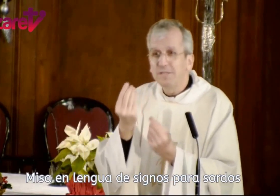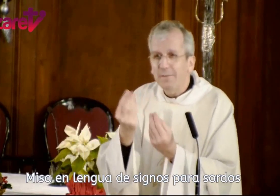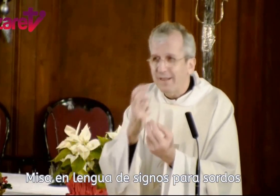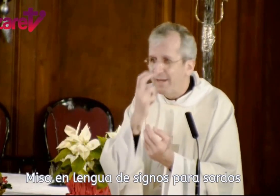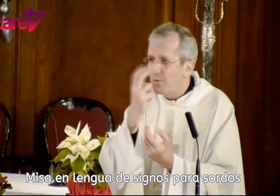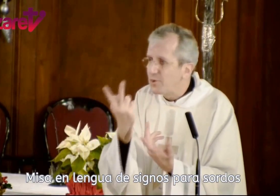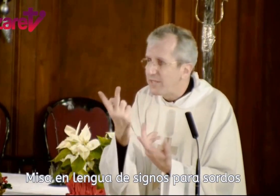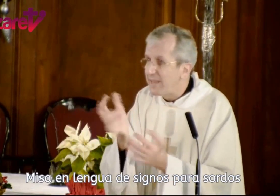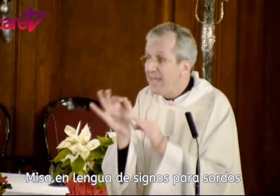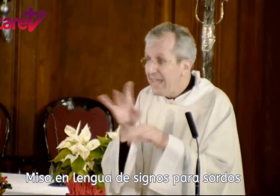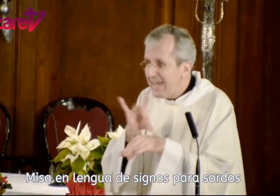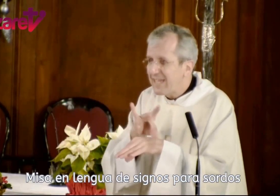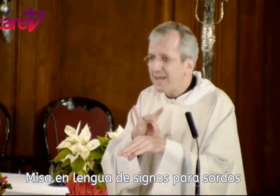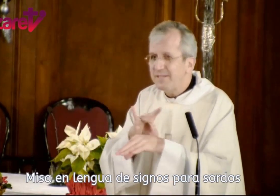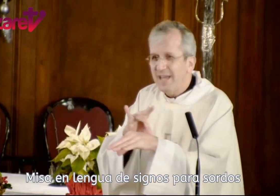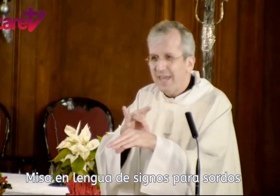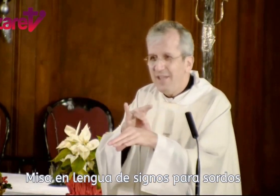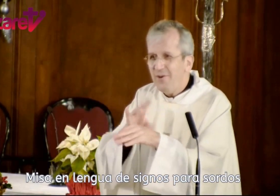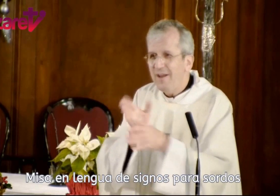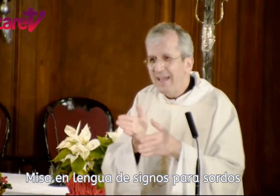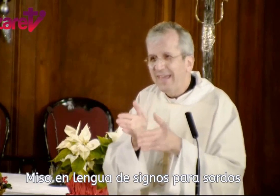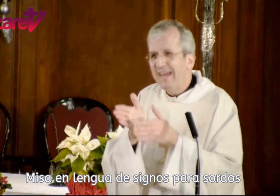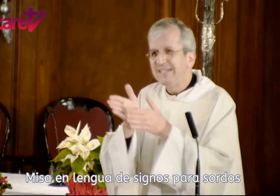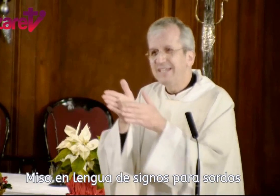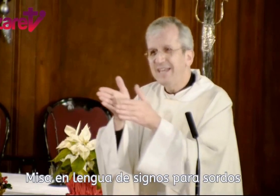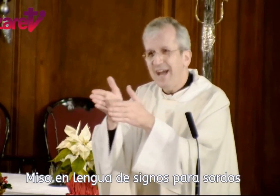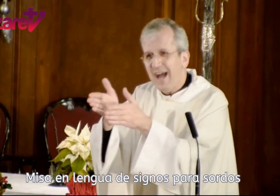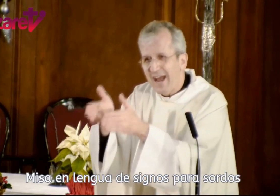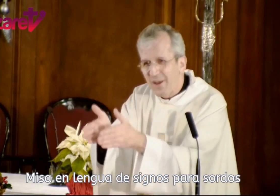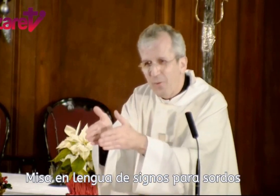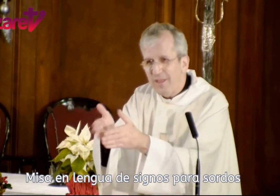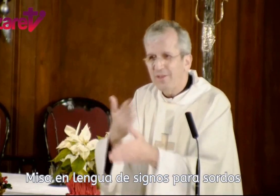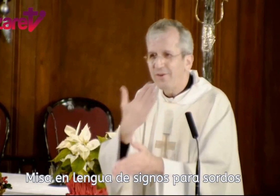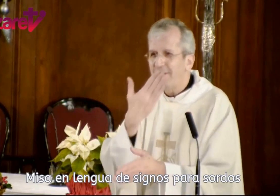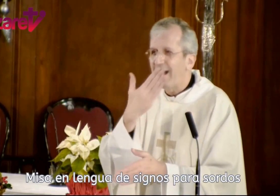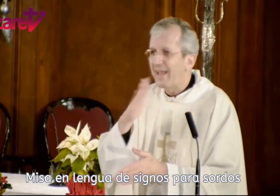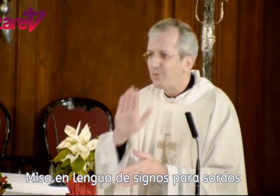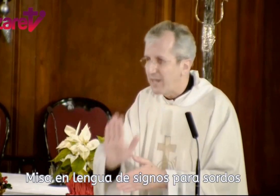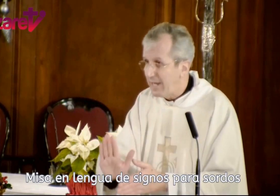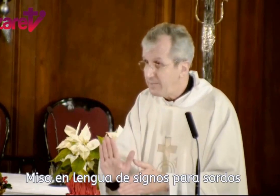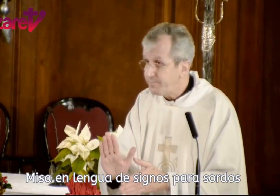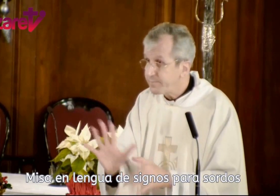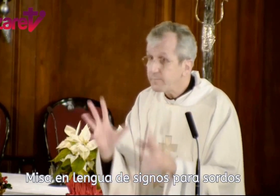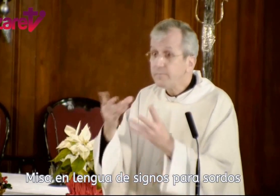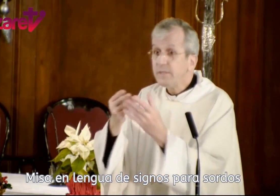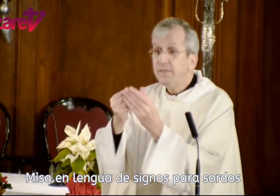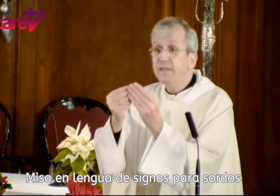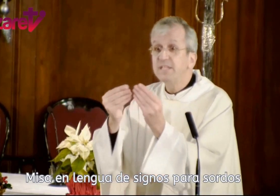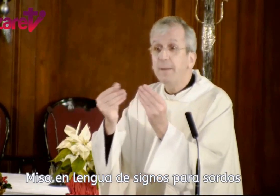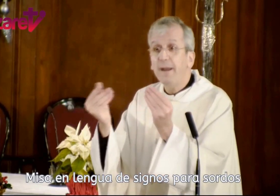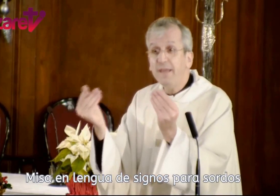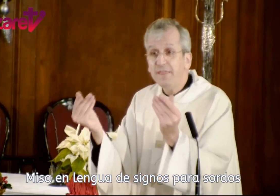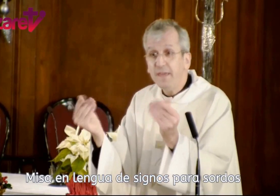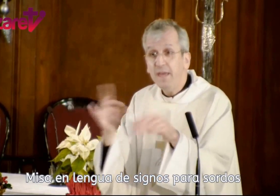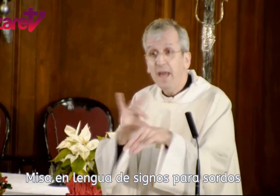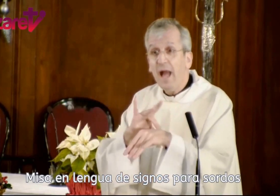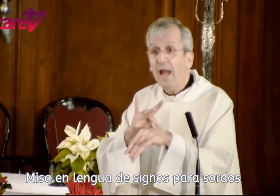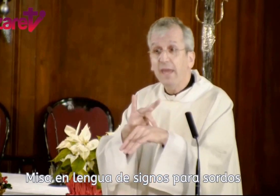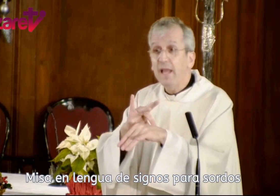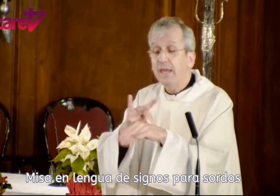observar, tener curiosidad, es a través de aquello que les guía al encuentro, a Jerusalén, desaparece aquella